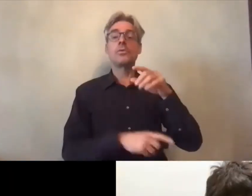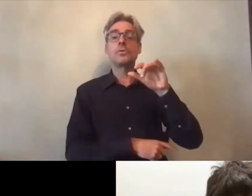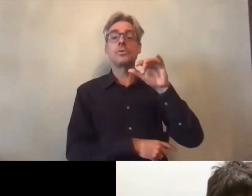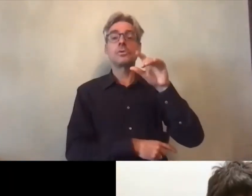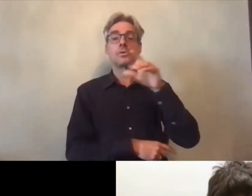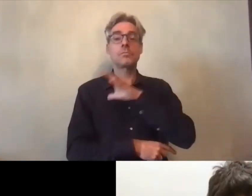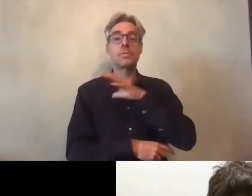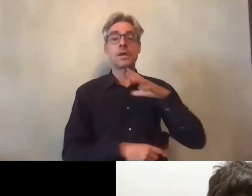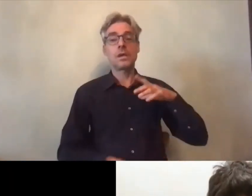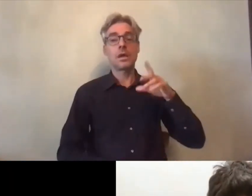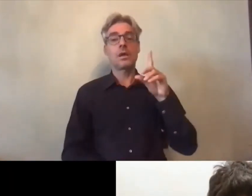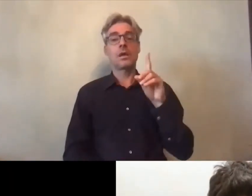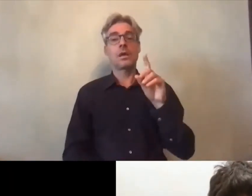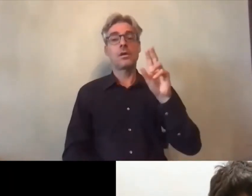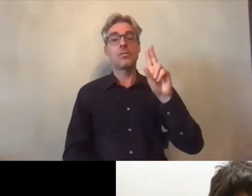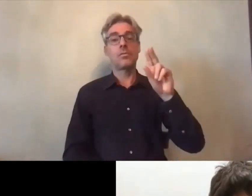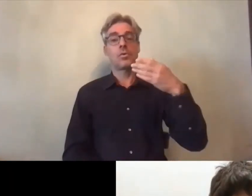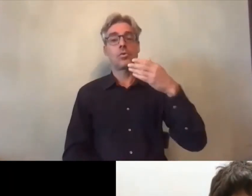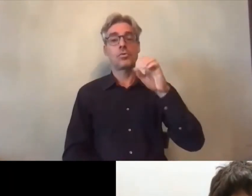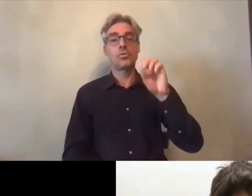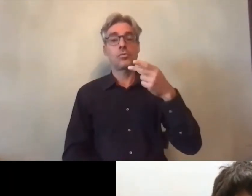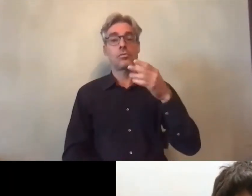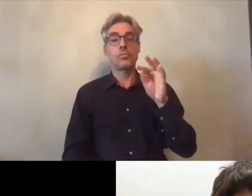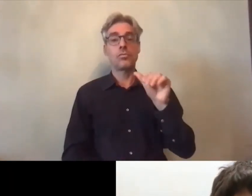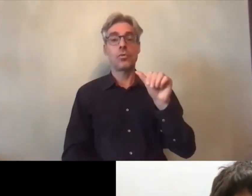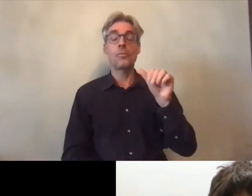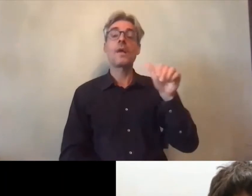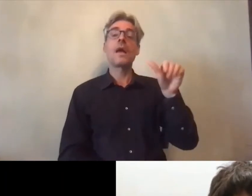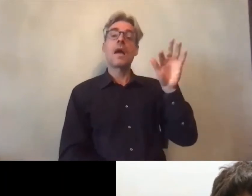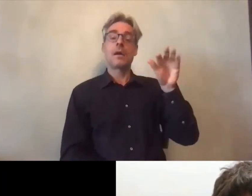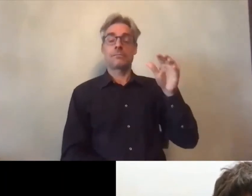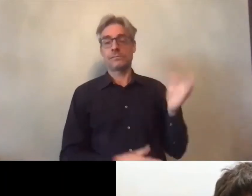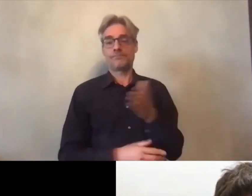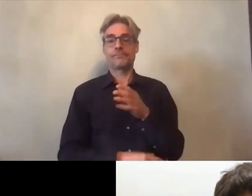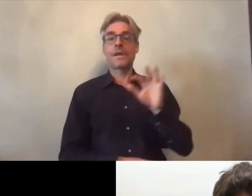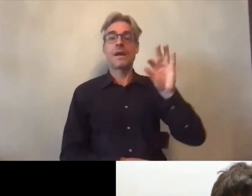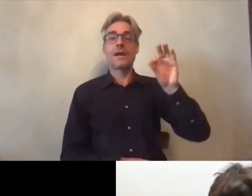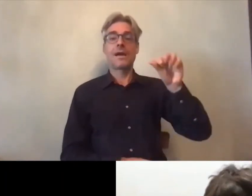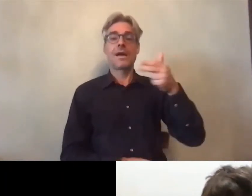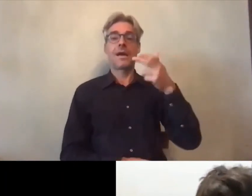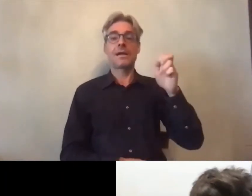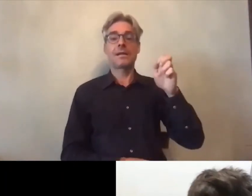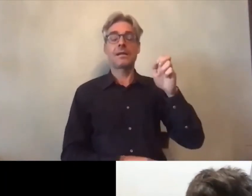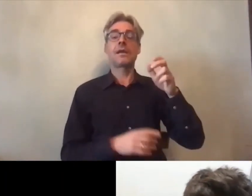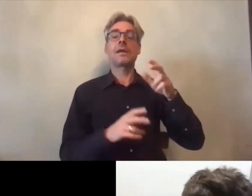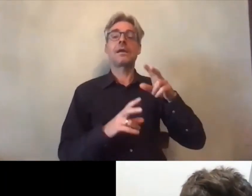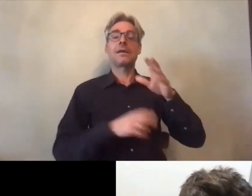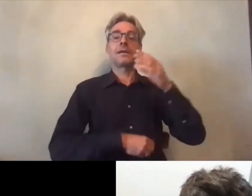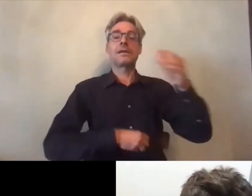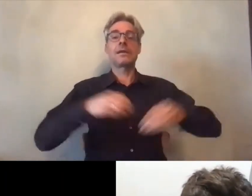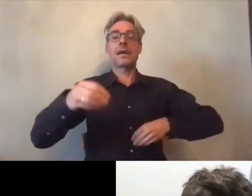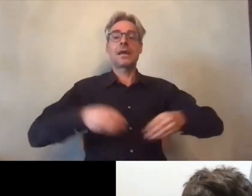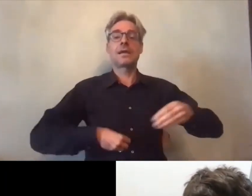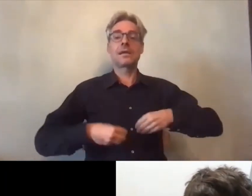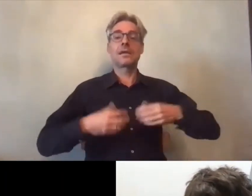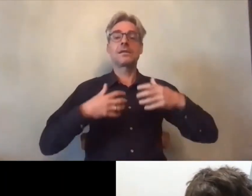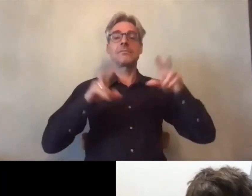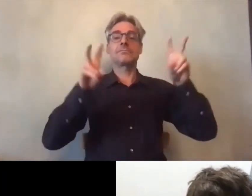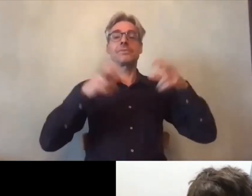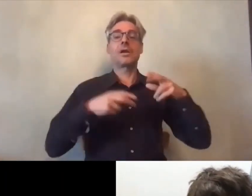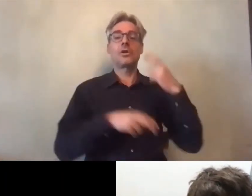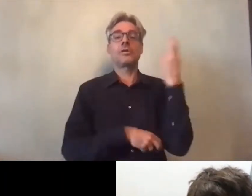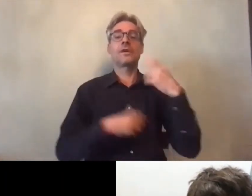Anne qui est donc directrice du LIEP de Sciences Po le LIEP c'est un terme un acronyme